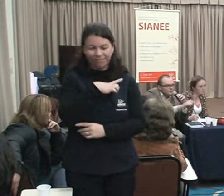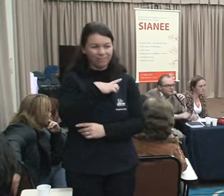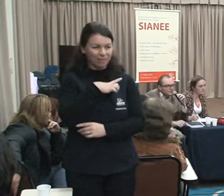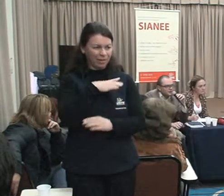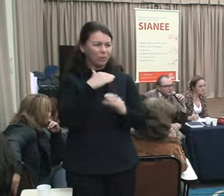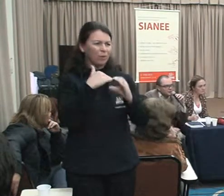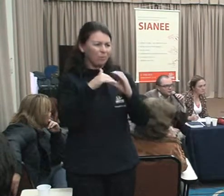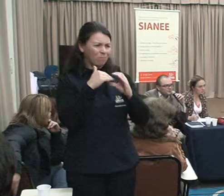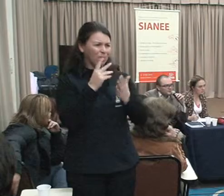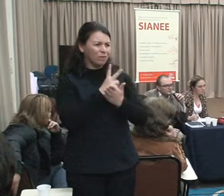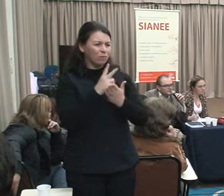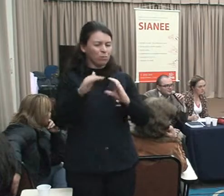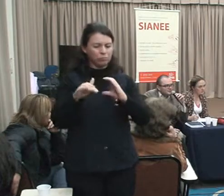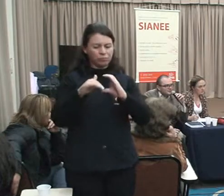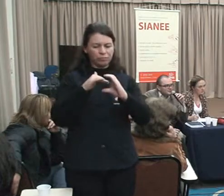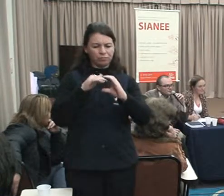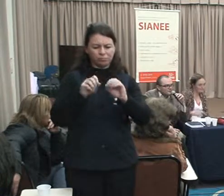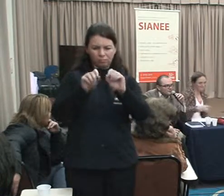Olha o que a sua ideia gerou.